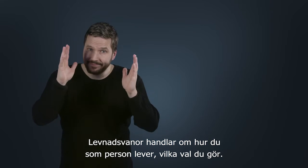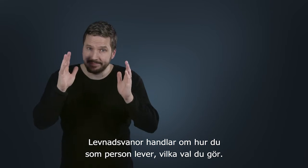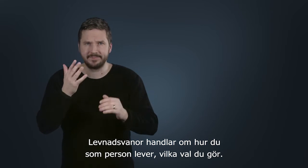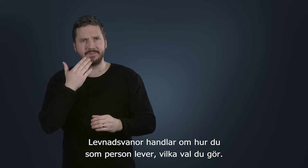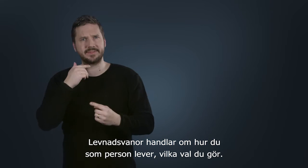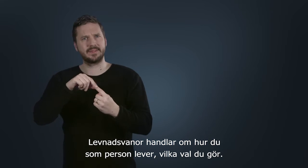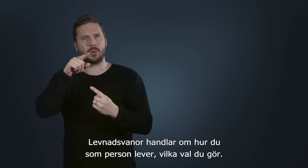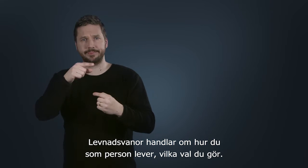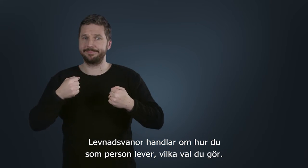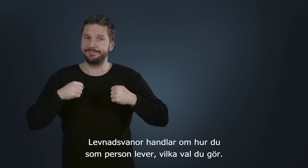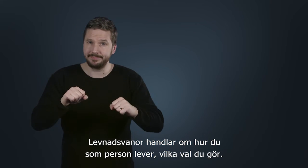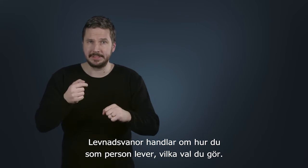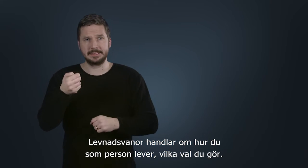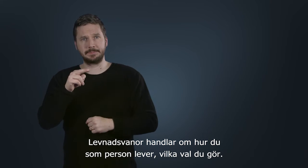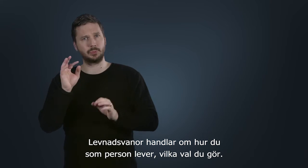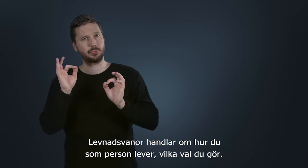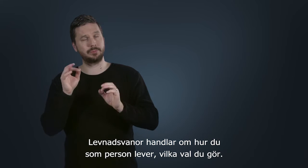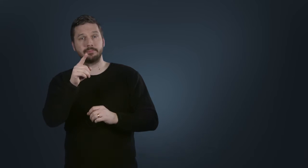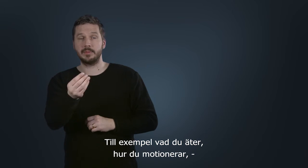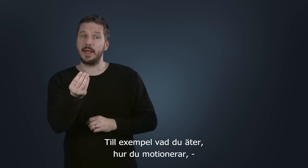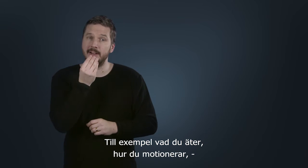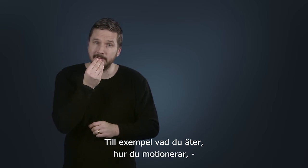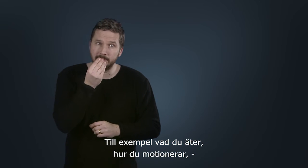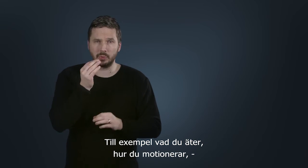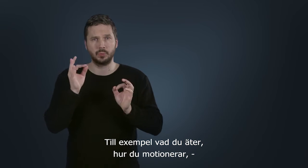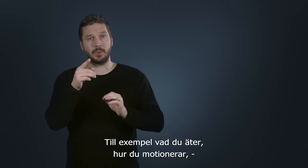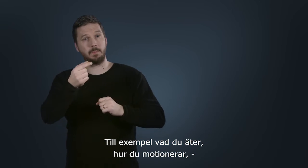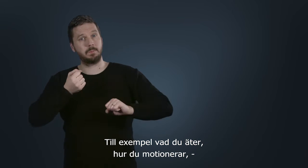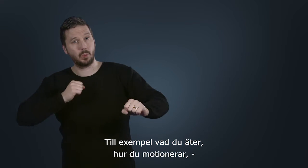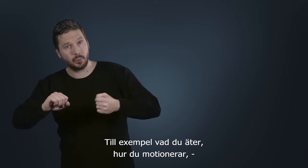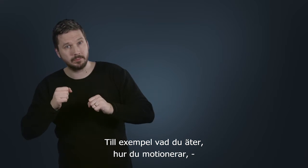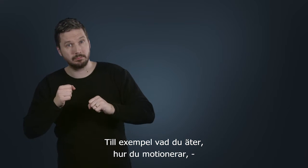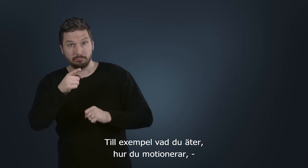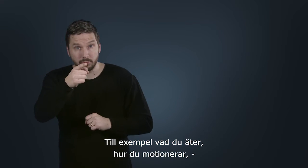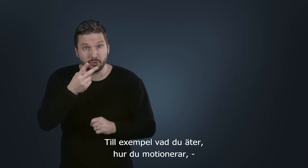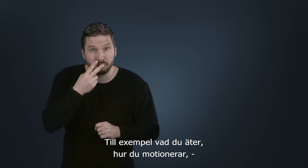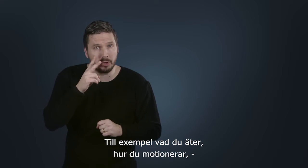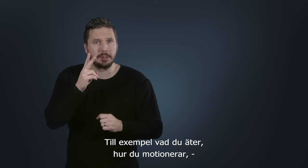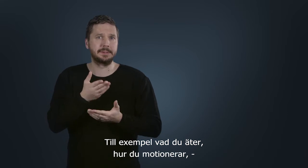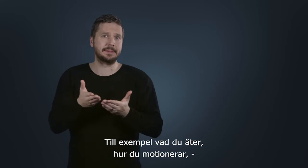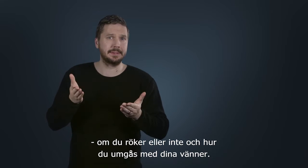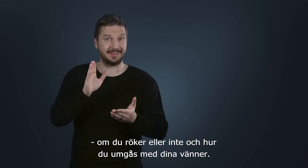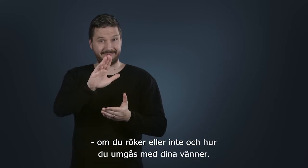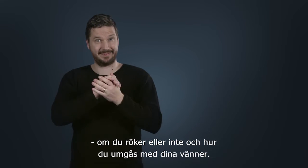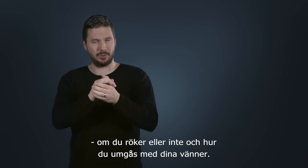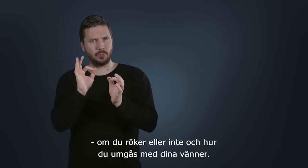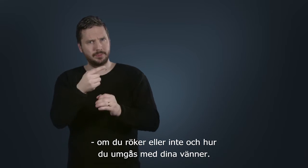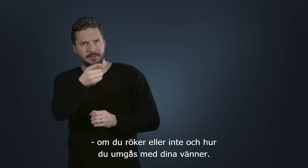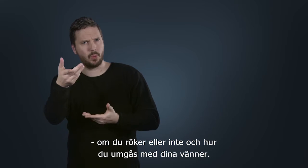Vilka val du gör. Till exempel vad du äter. Hur du motionerar. Om du röker eller inte. Och hur du